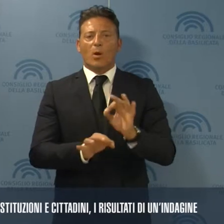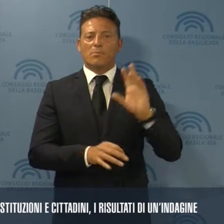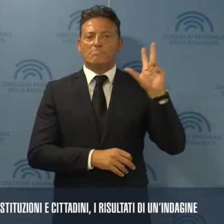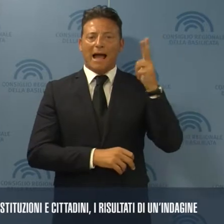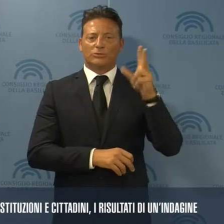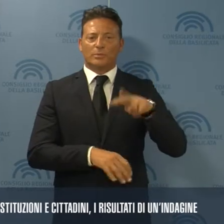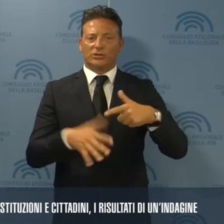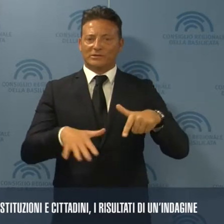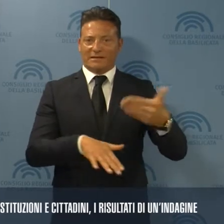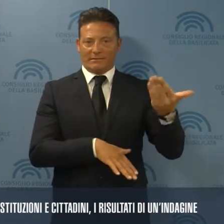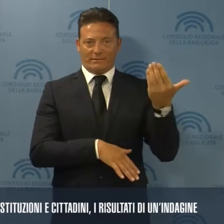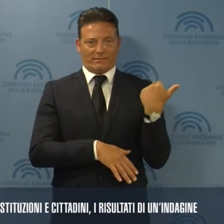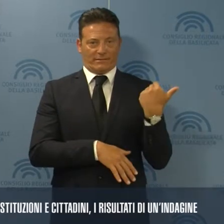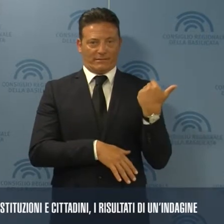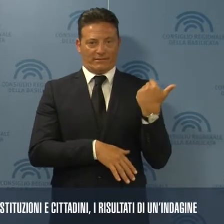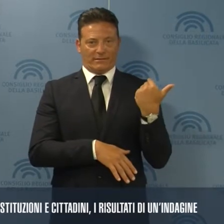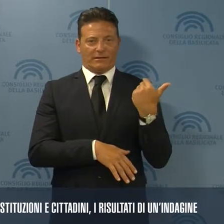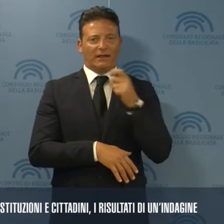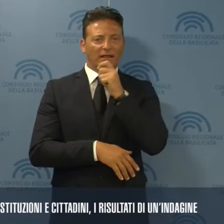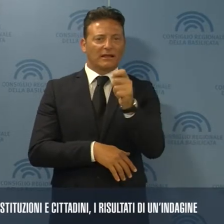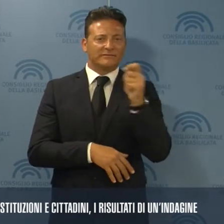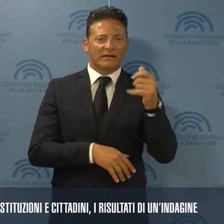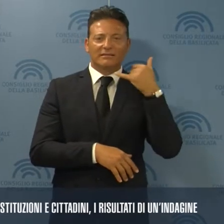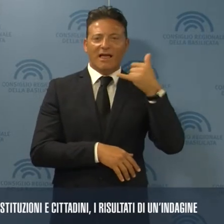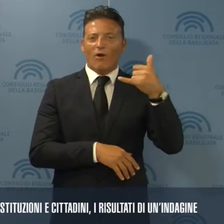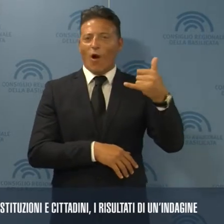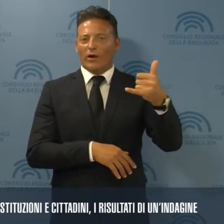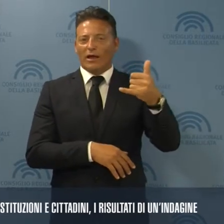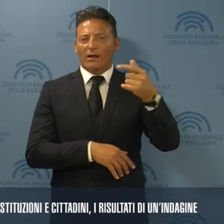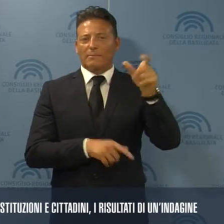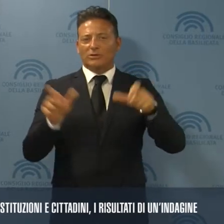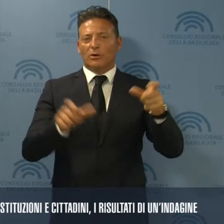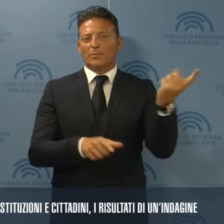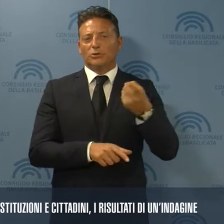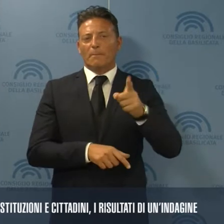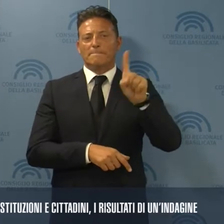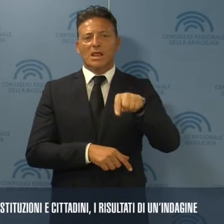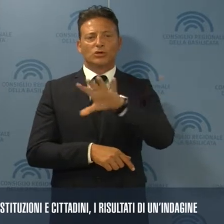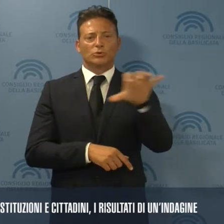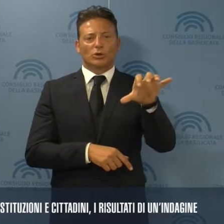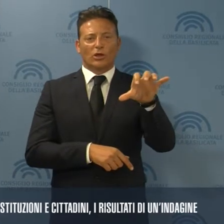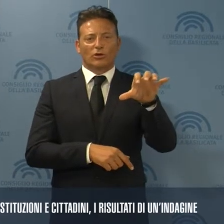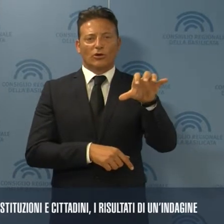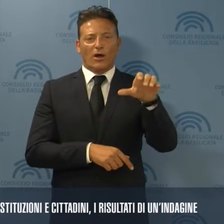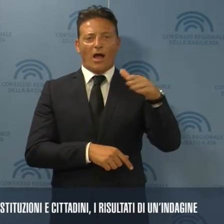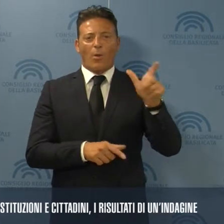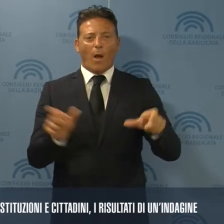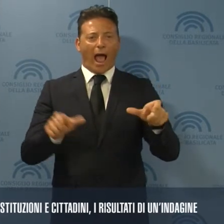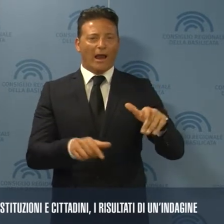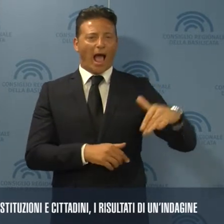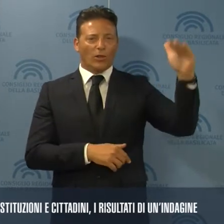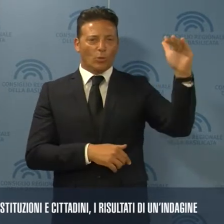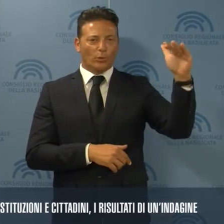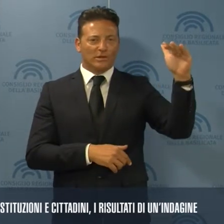2017, con interviste telefoniche a un campione di 1.500 lucani adulti dalla